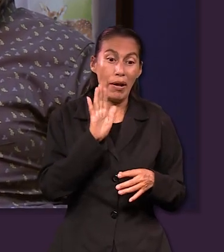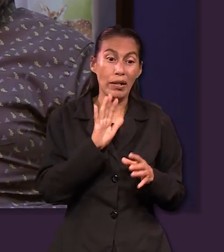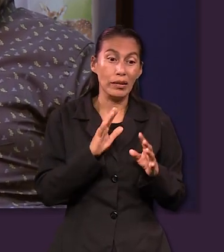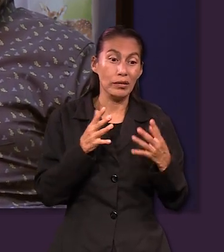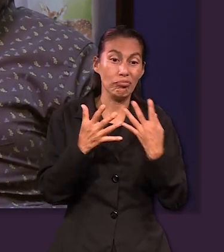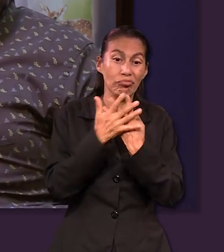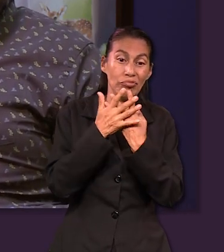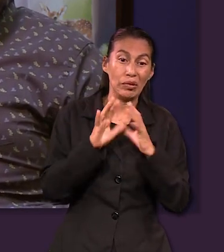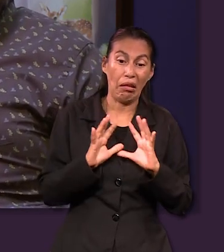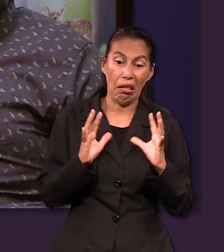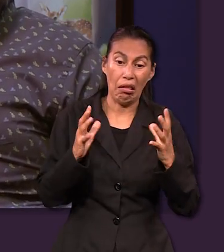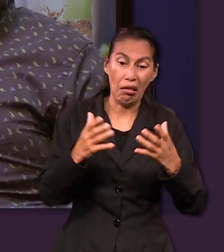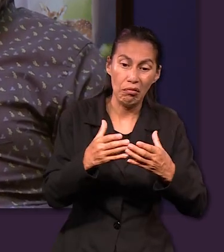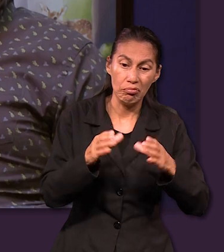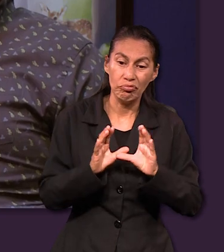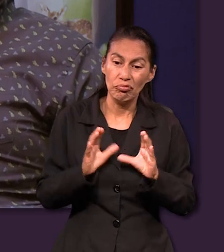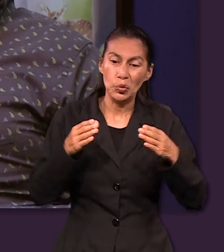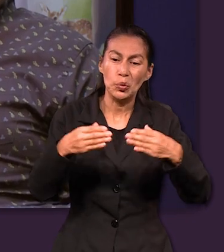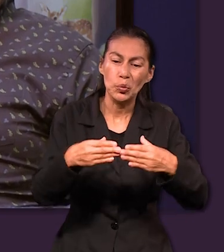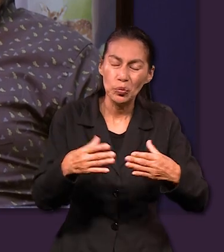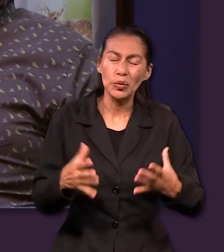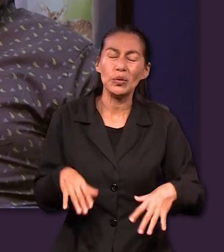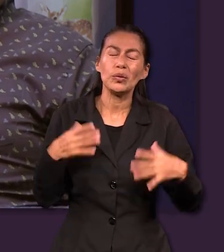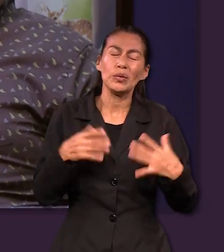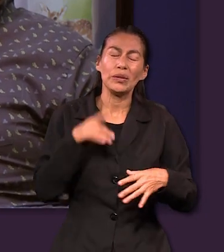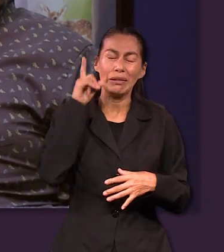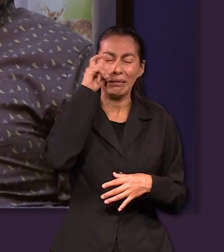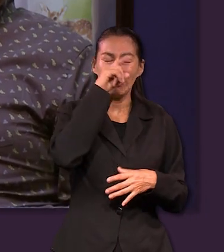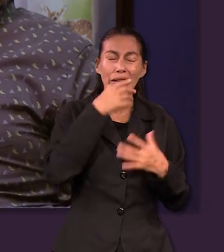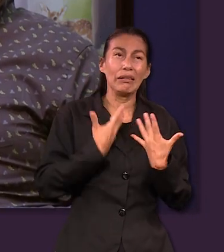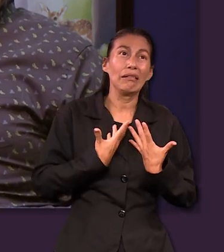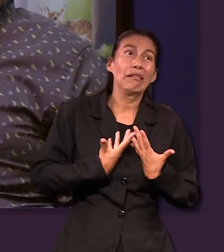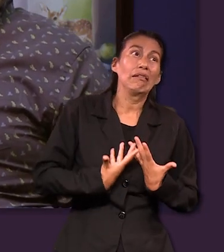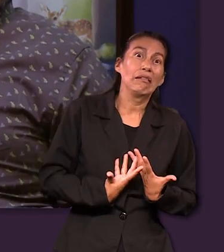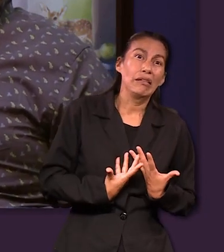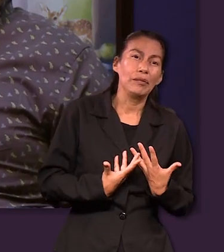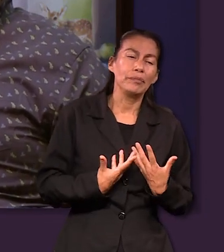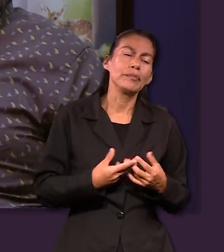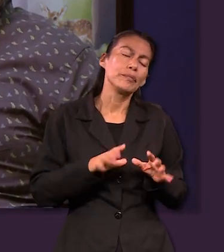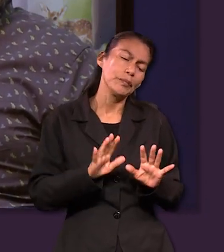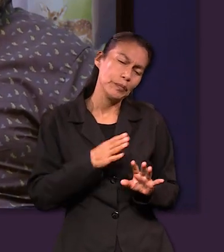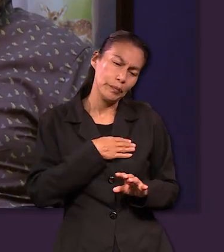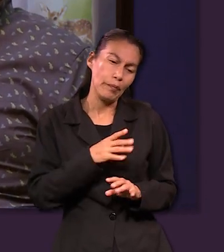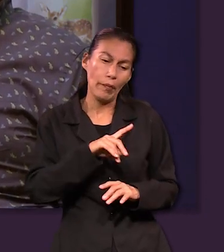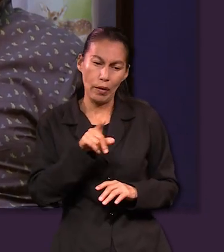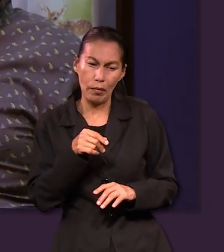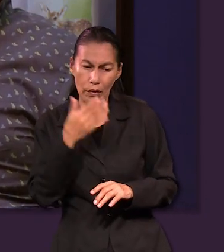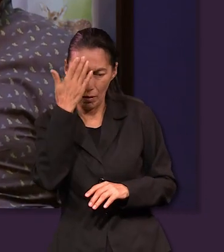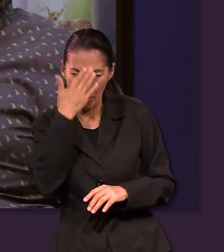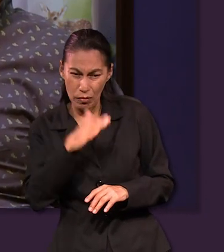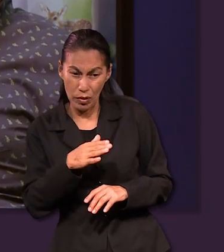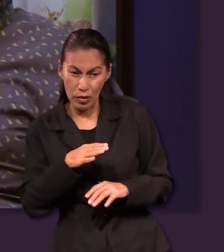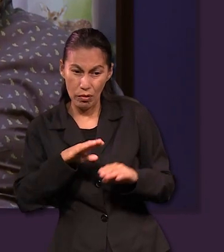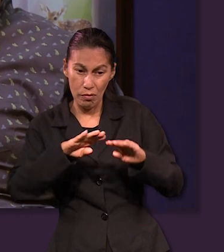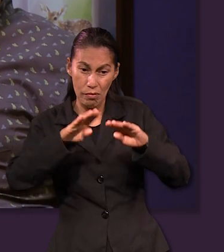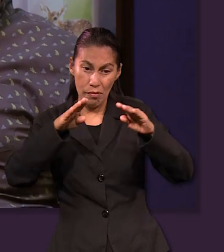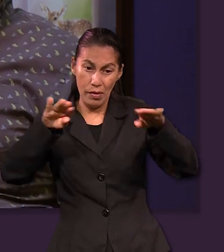situación, en donde literalmente están atrapados, y no sé, debe haber resultado como muy estresante para ellos, ¿no?